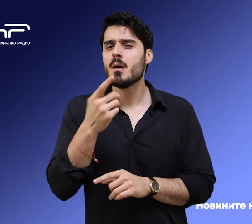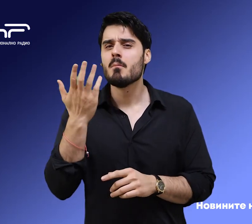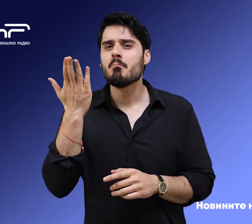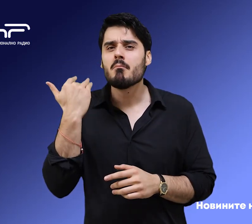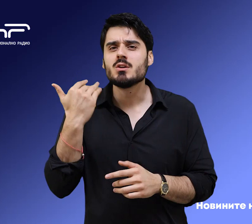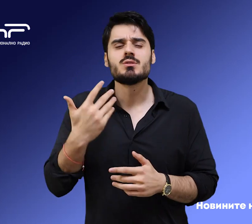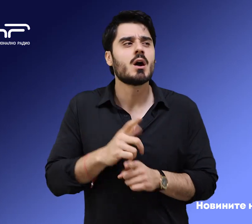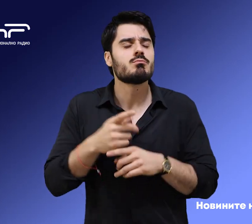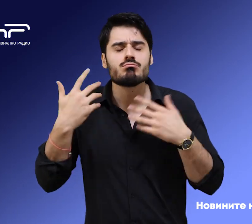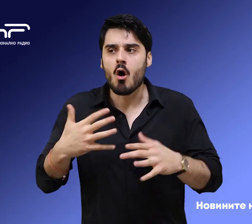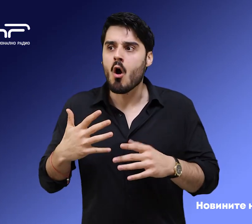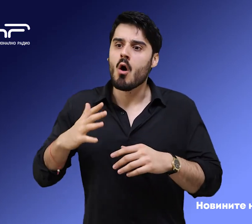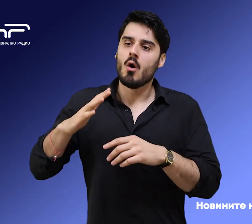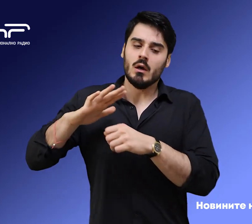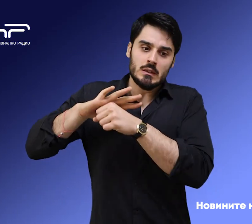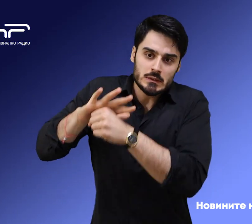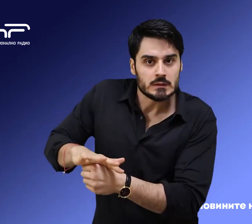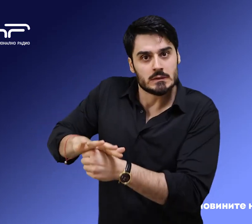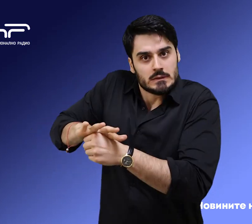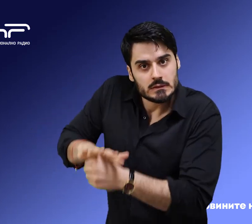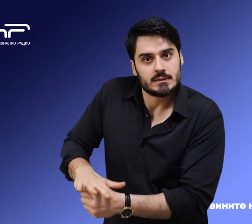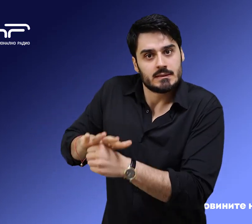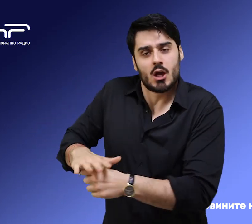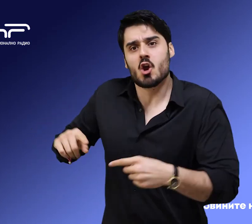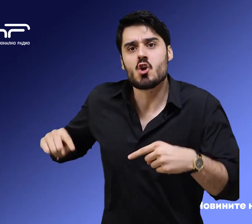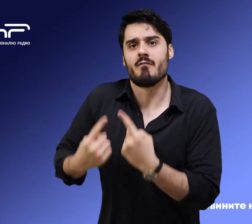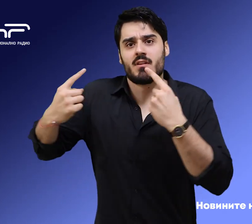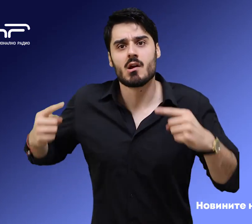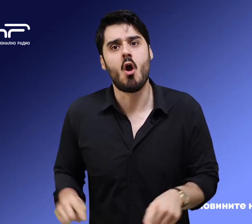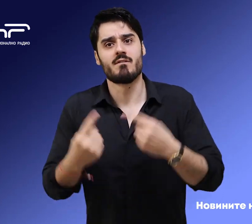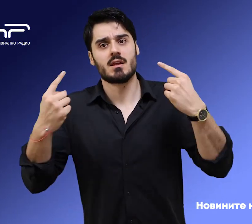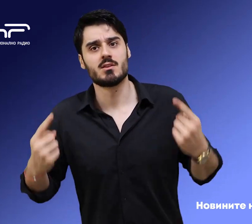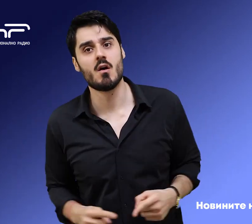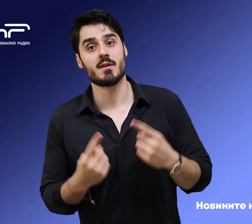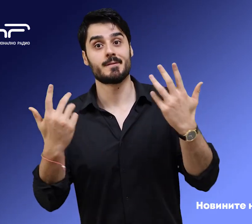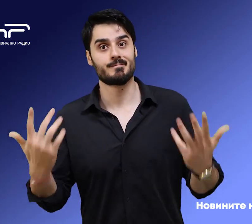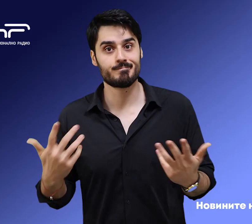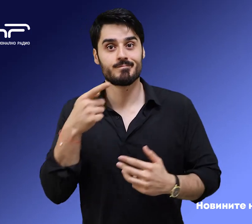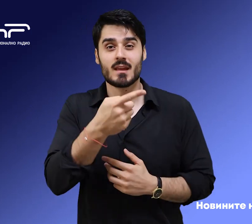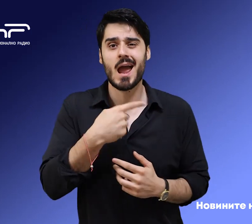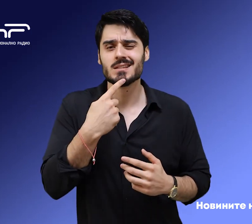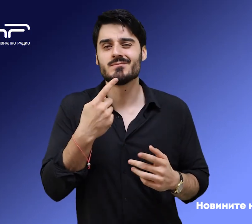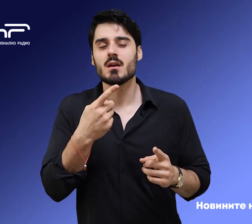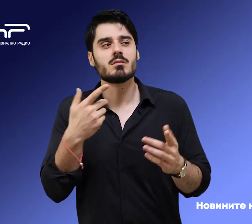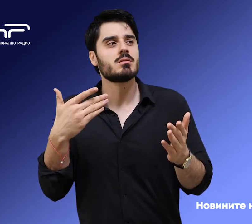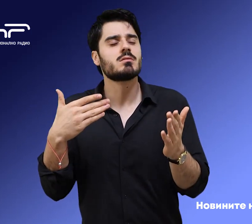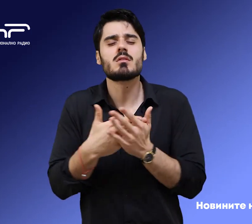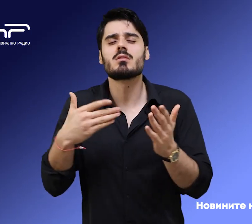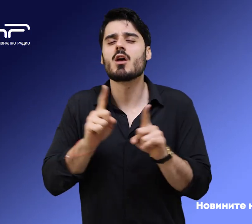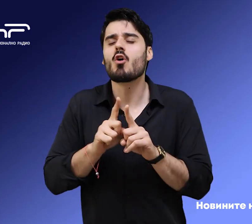подложена на системен натиск с тенденциозно провокирани конфликти. От ръководството твърдят, че са били саботирани с несъстоятелни според